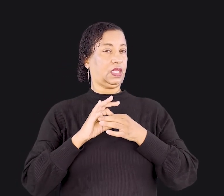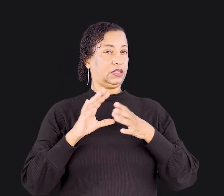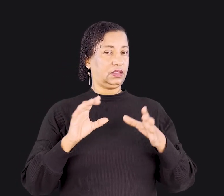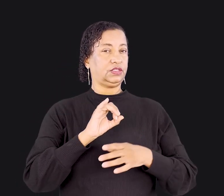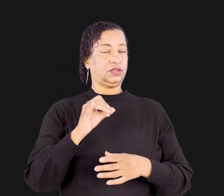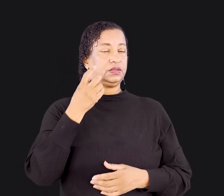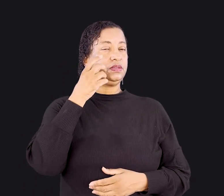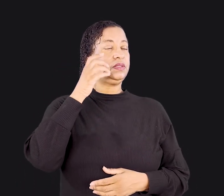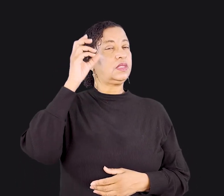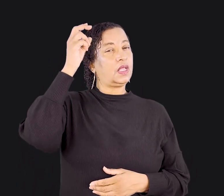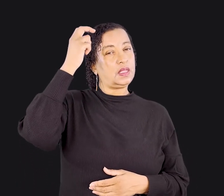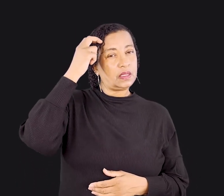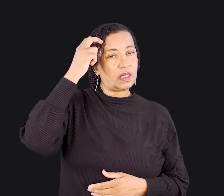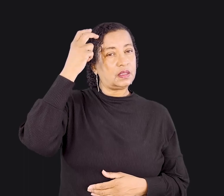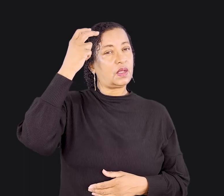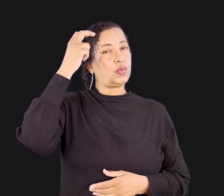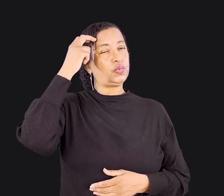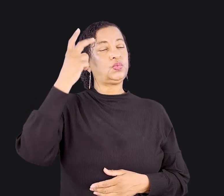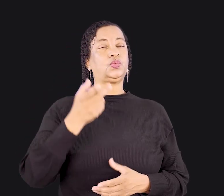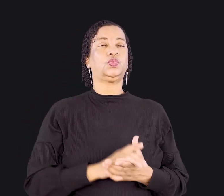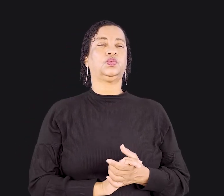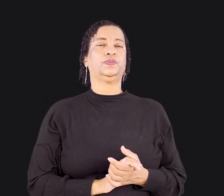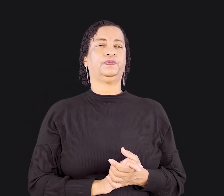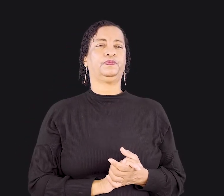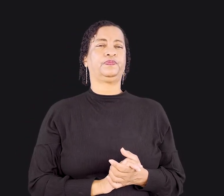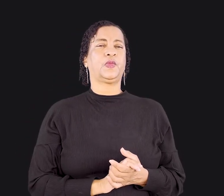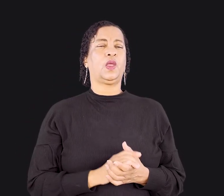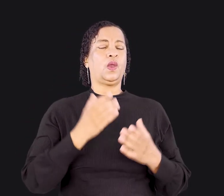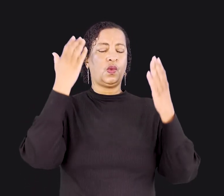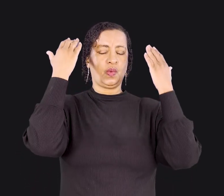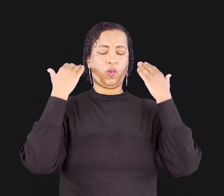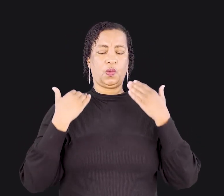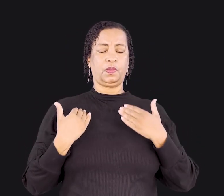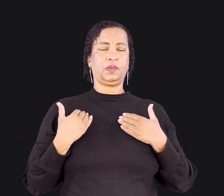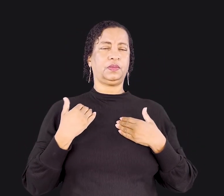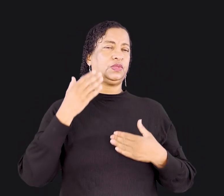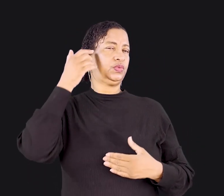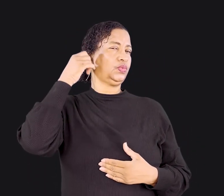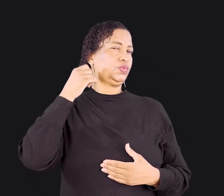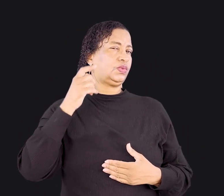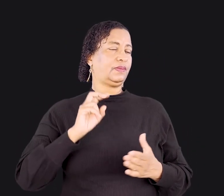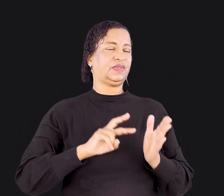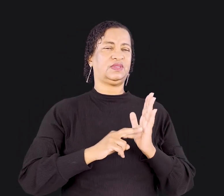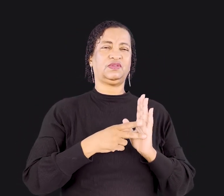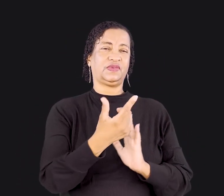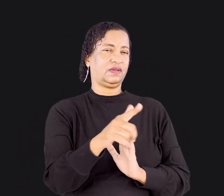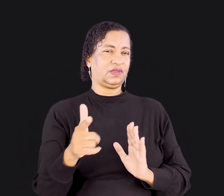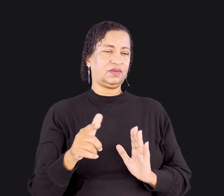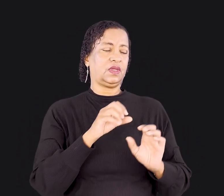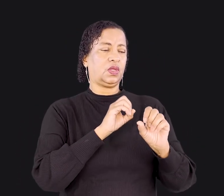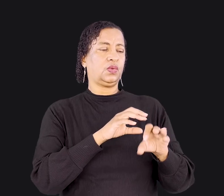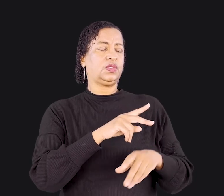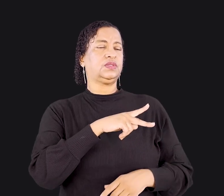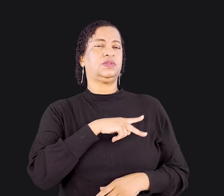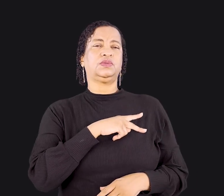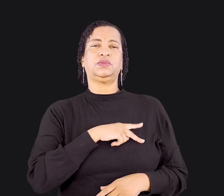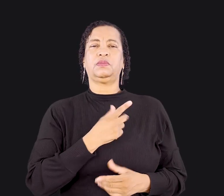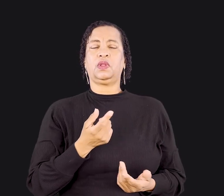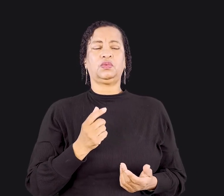sua cultura o comprimento do seu cabelo não tem nenhum significado, este ensino de Paulo não tem nenhuma aplicação